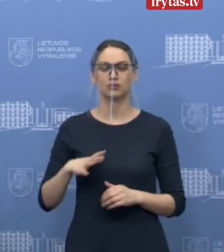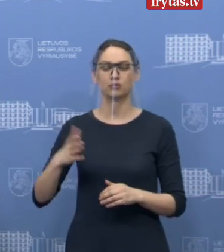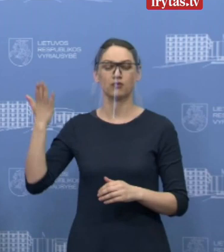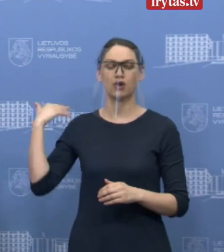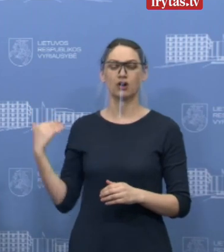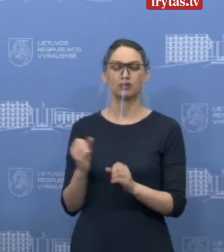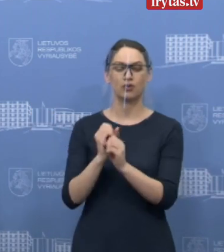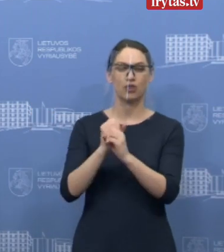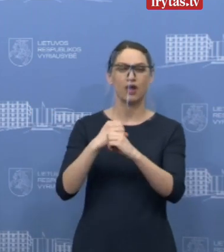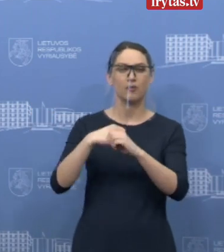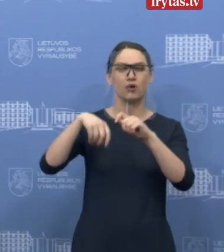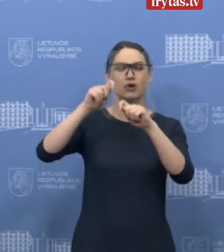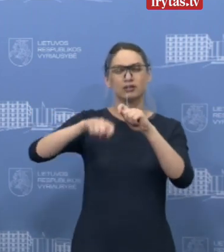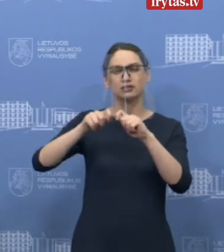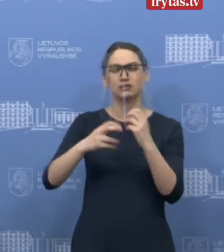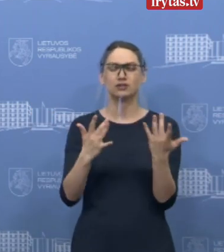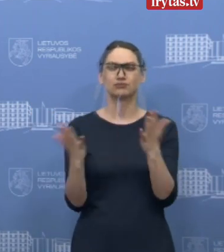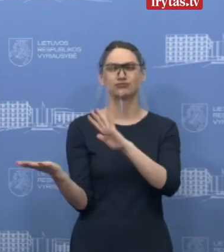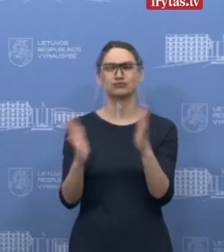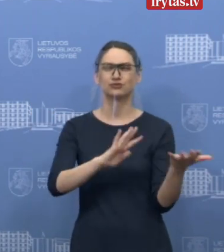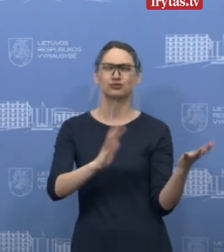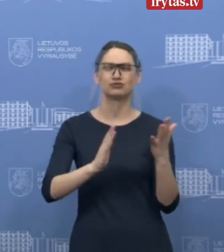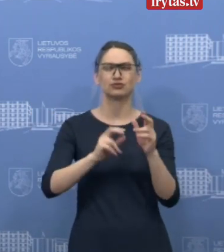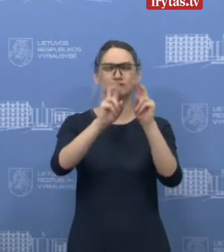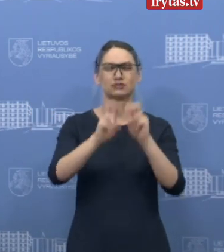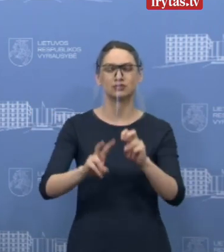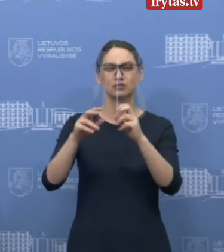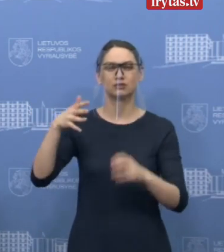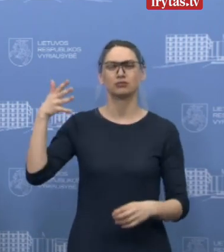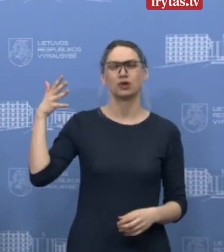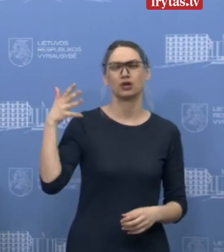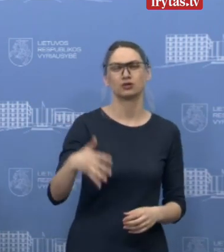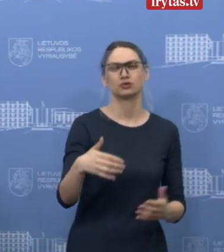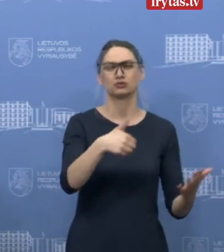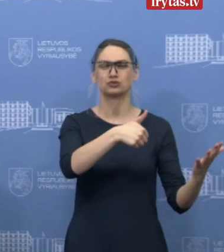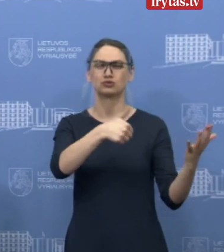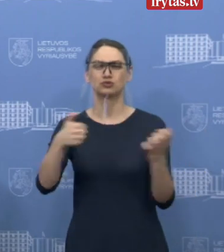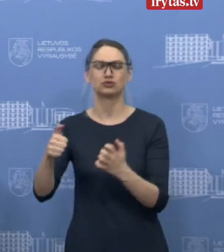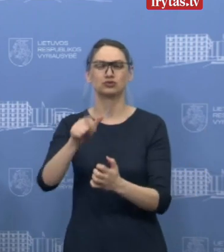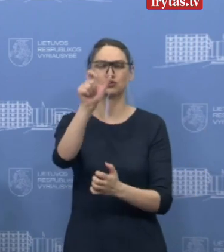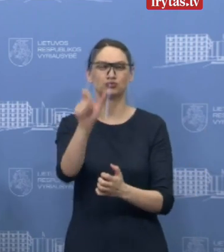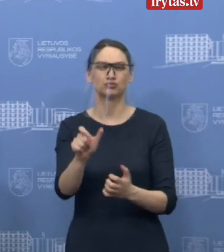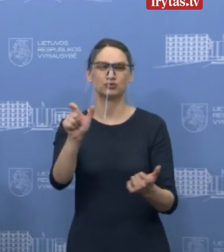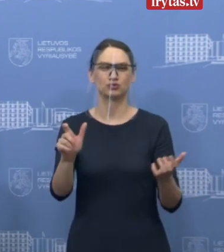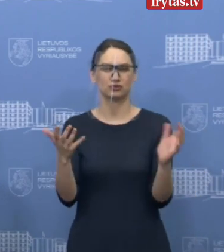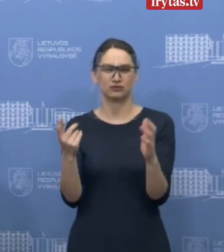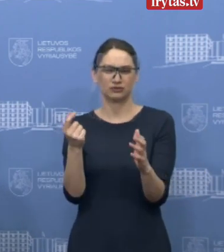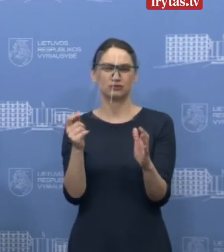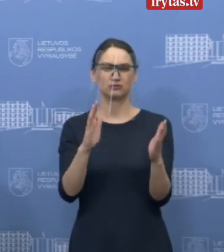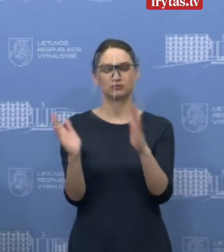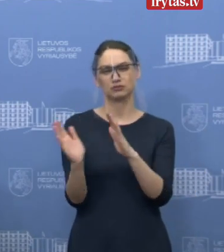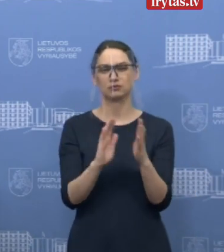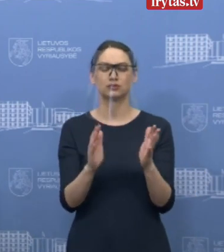laboratorijos, yra apie 5600, na beveik 5600